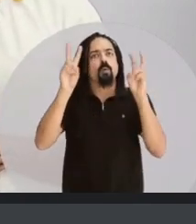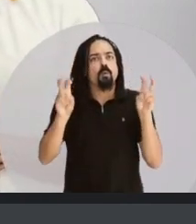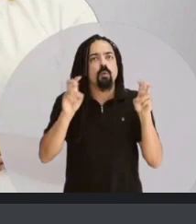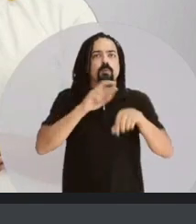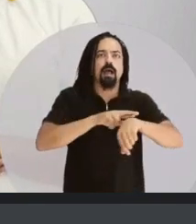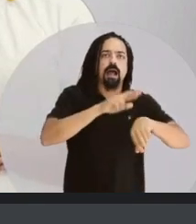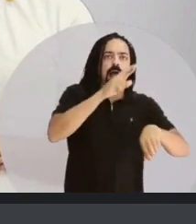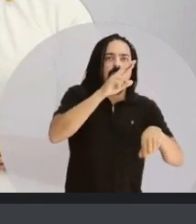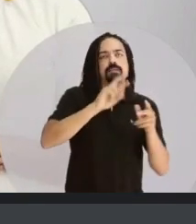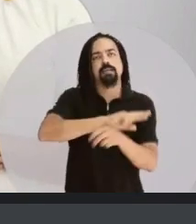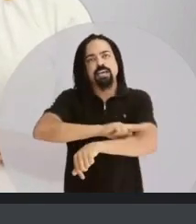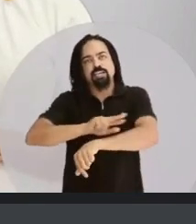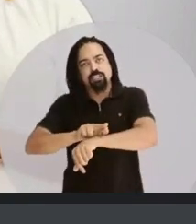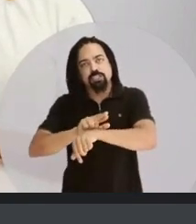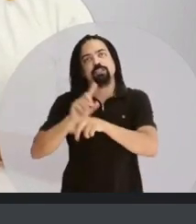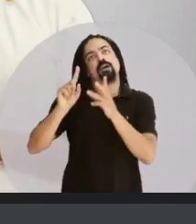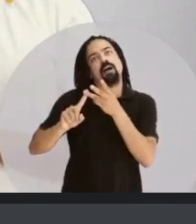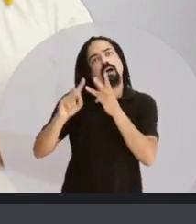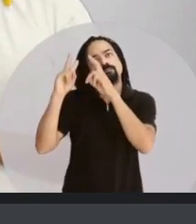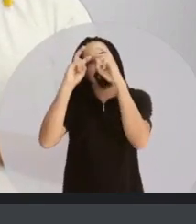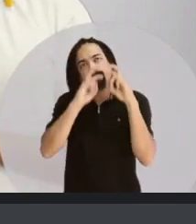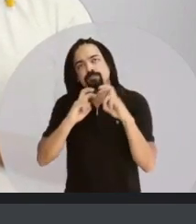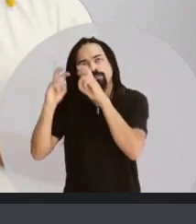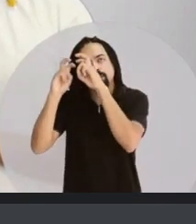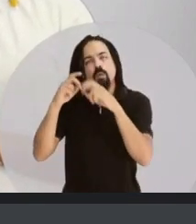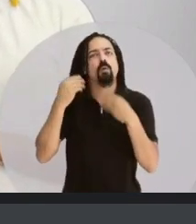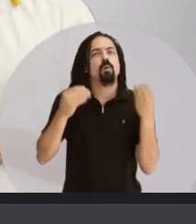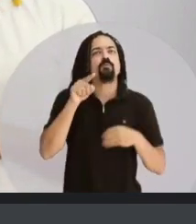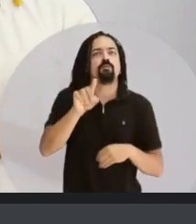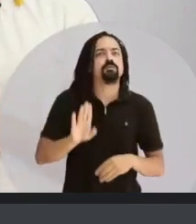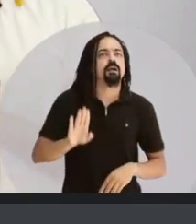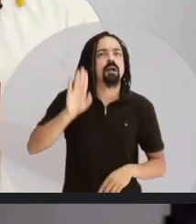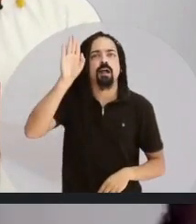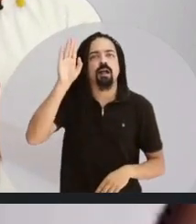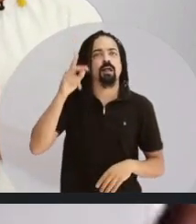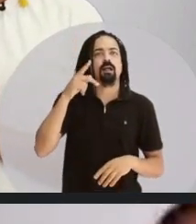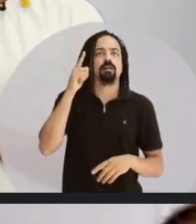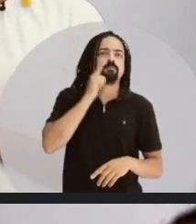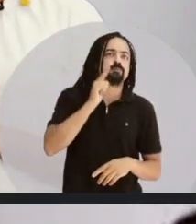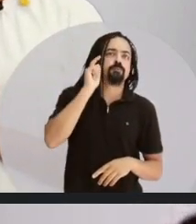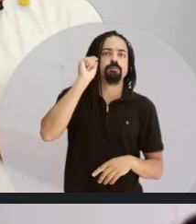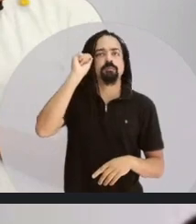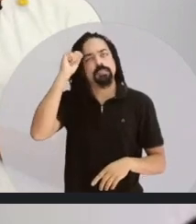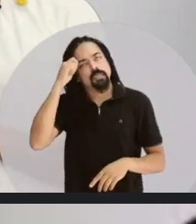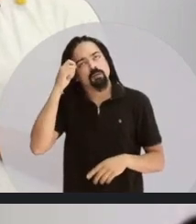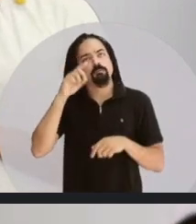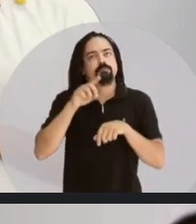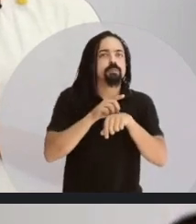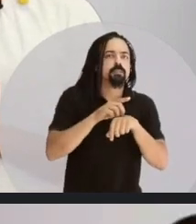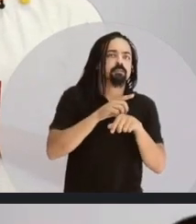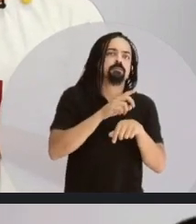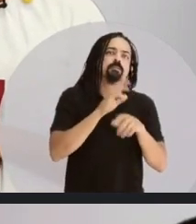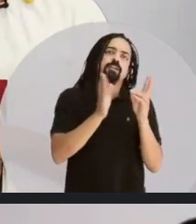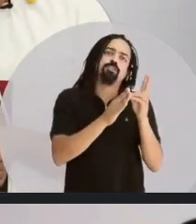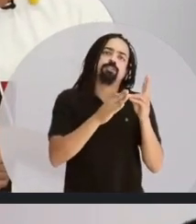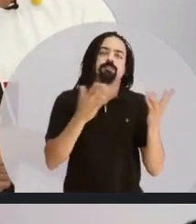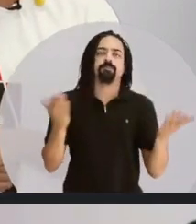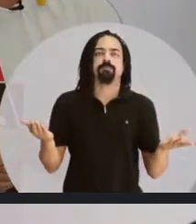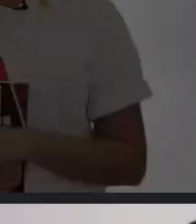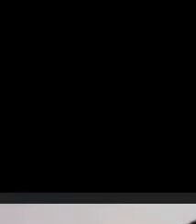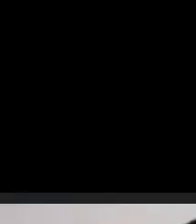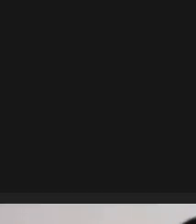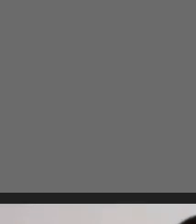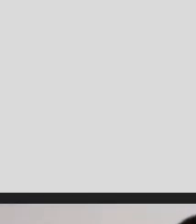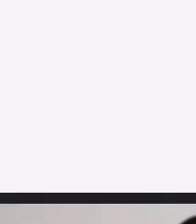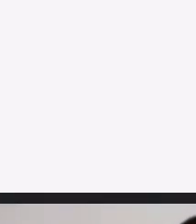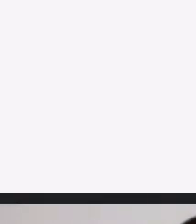serão considerados pardos. E agora você já entendeu um pouco sobre raça etnia e fenótipo? Como você se autodeclara?